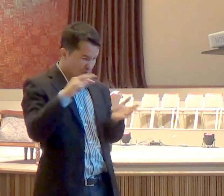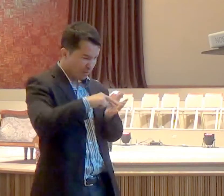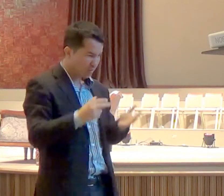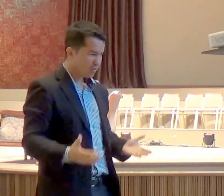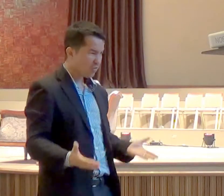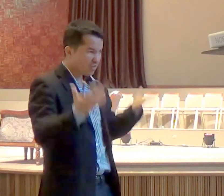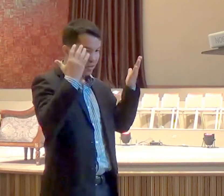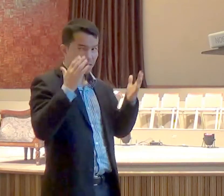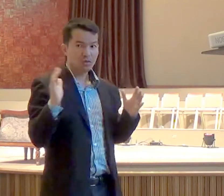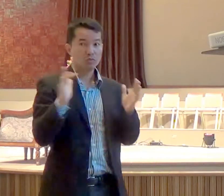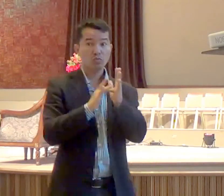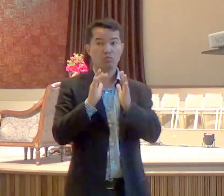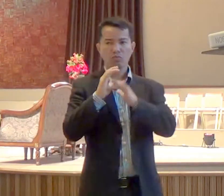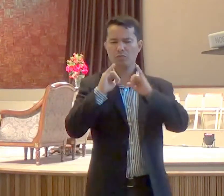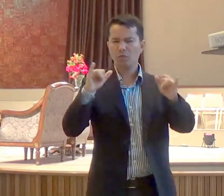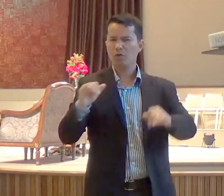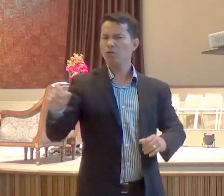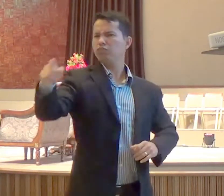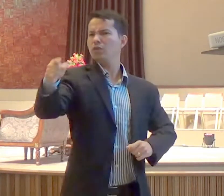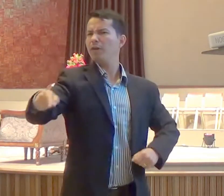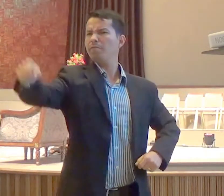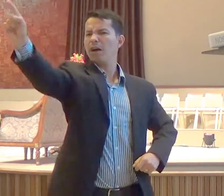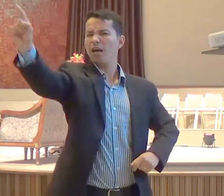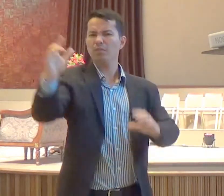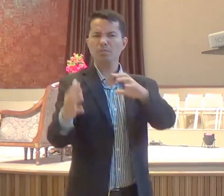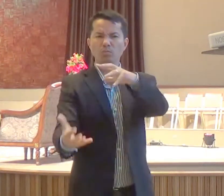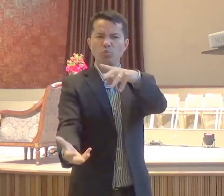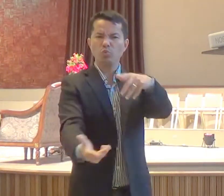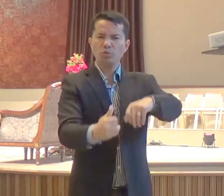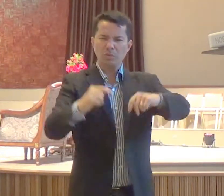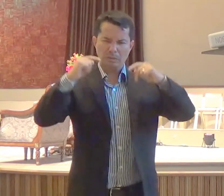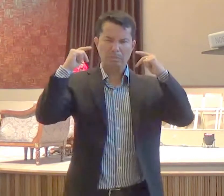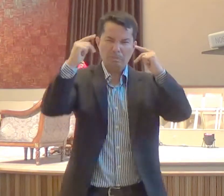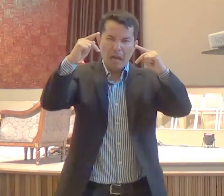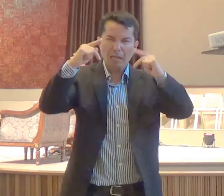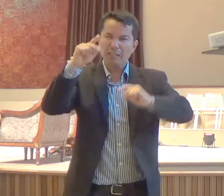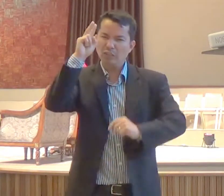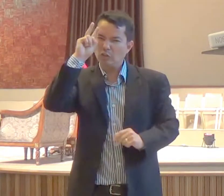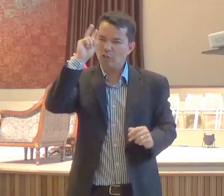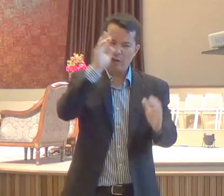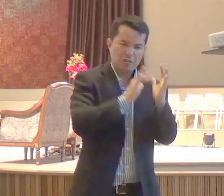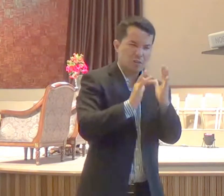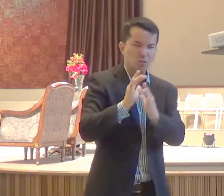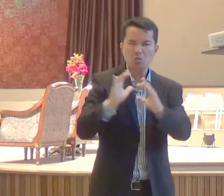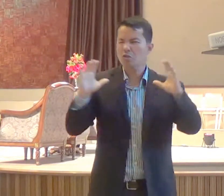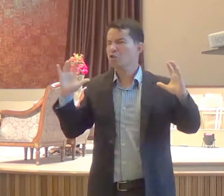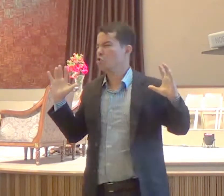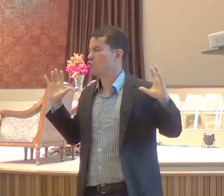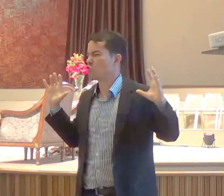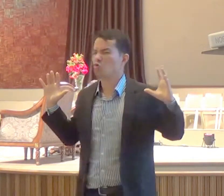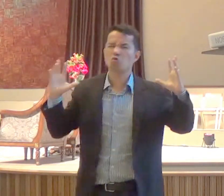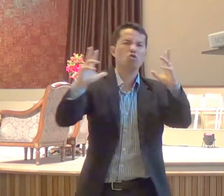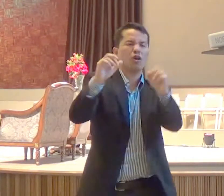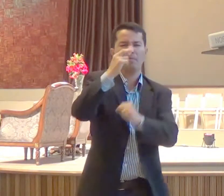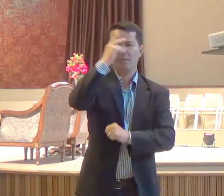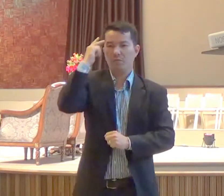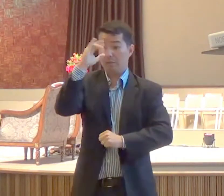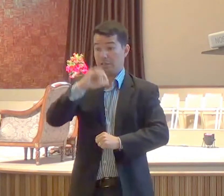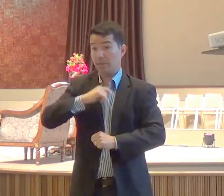disse-lhes, ide por todo mundo e pregai o evangelho a toda criatura, quem crer e for batizado será salvo, quem